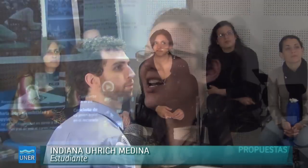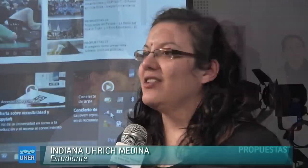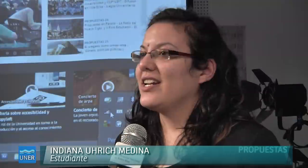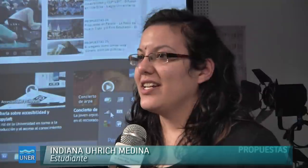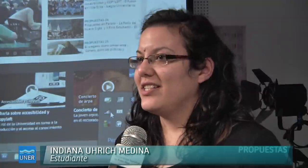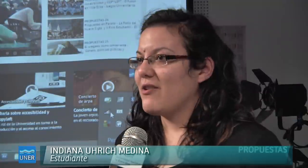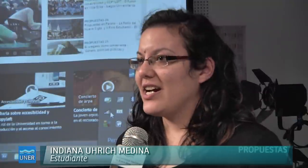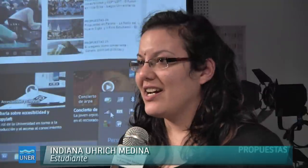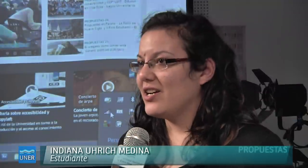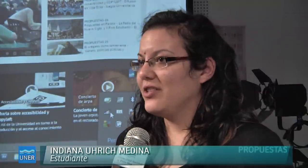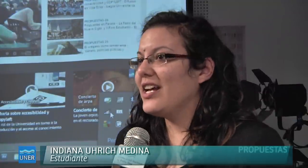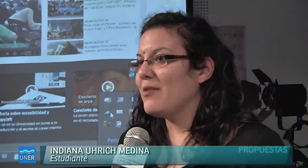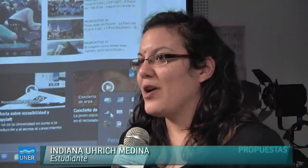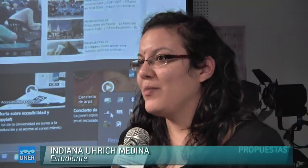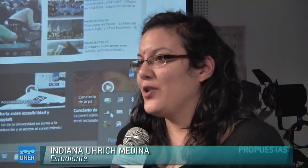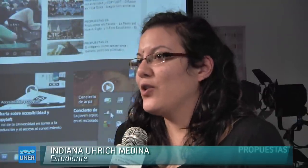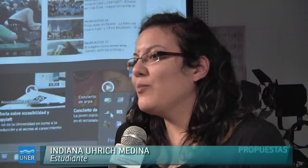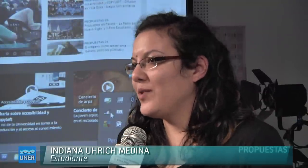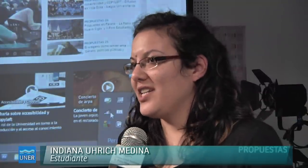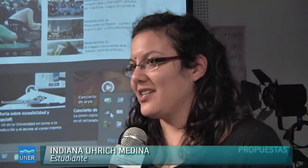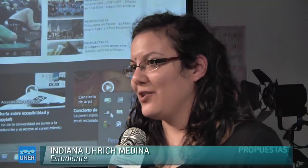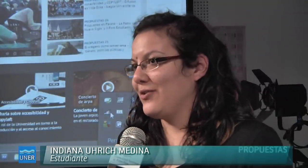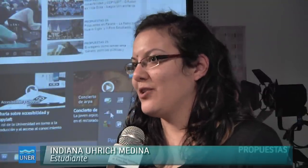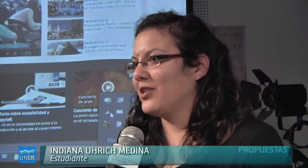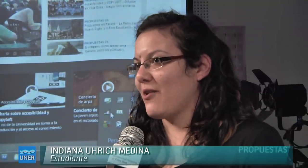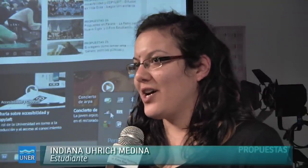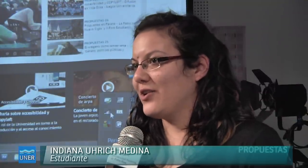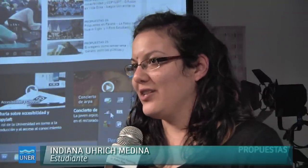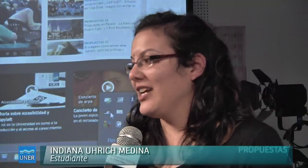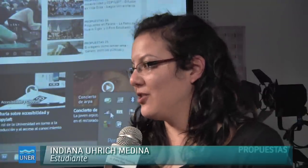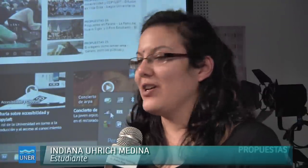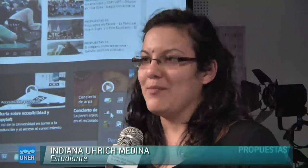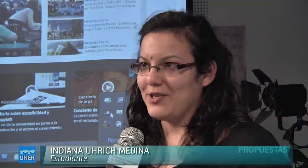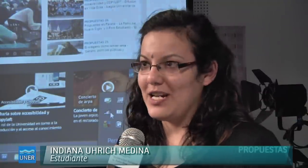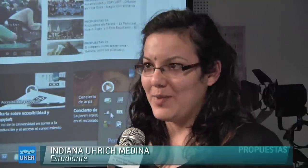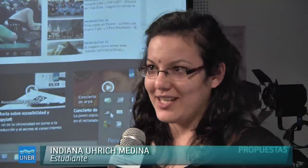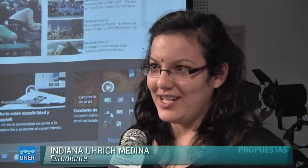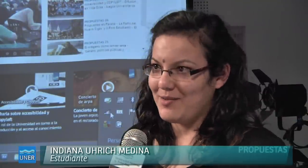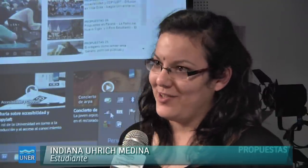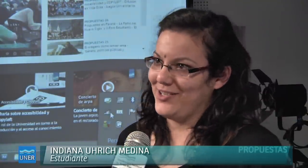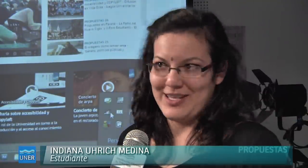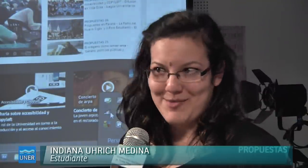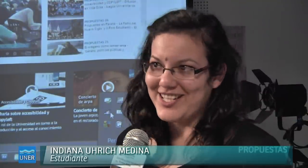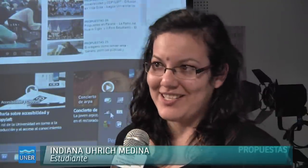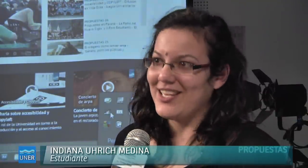una charla con la gente que trabaja acá, contarles más o menos cómo viene siendo nuestro trabajo dentro del ámbito de las prácticas, porque no estamos recibidas